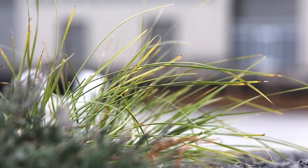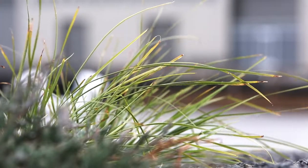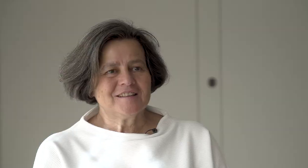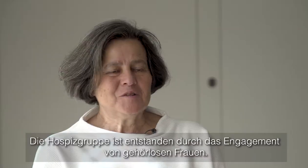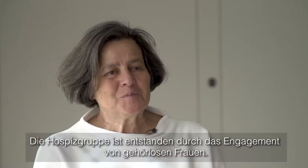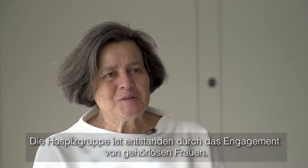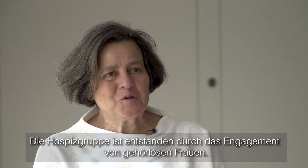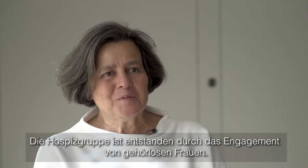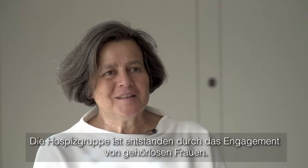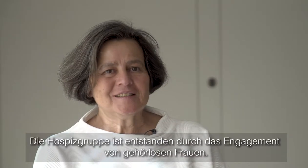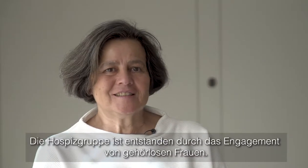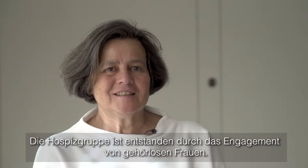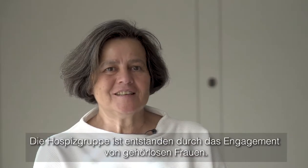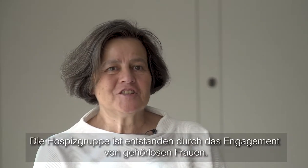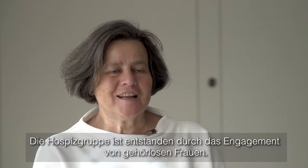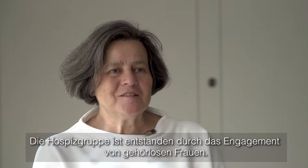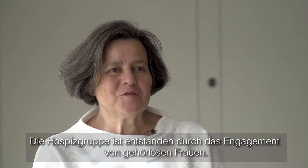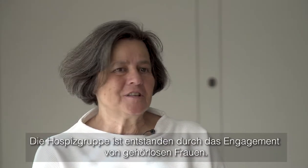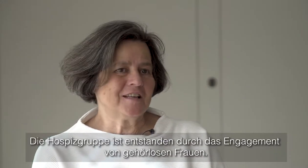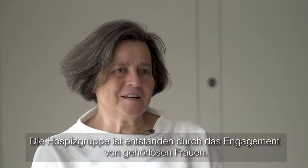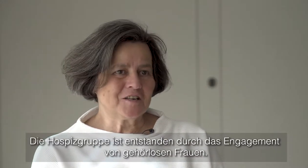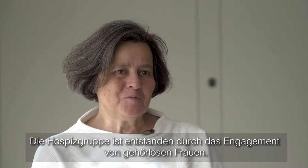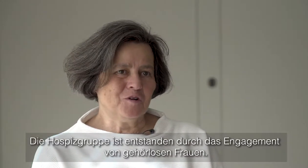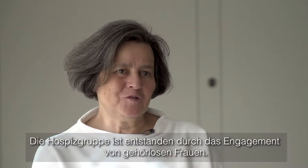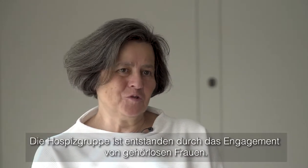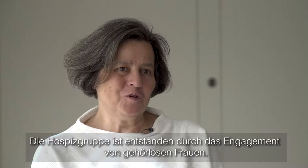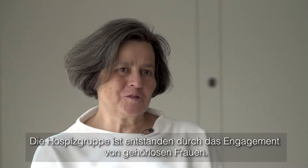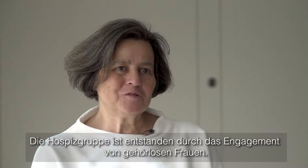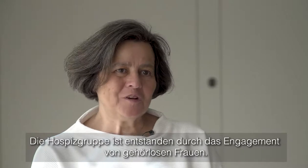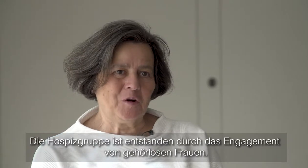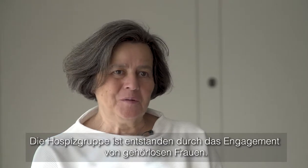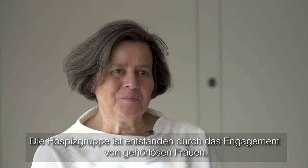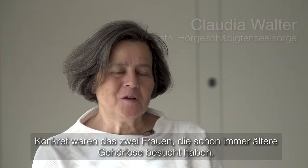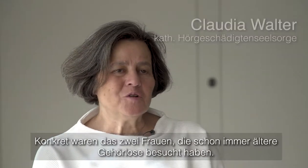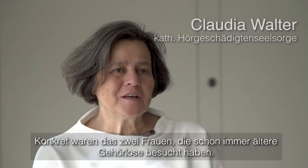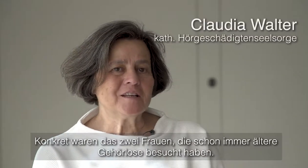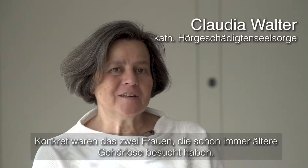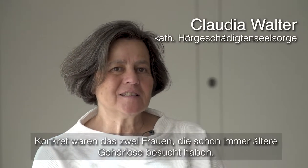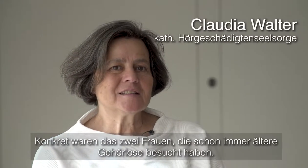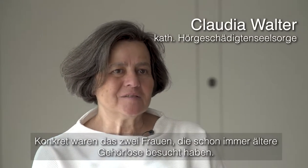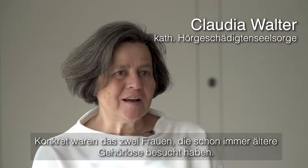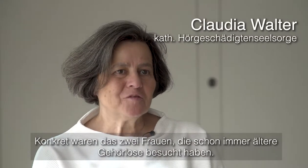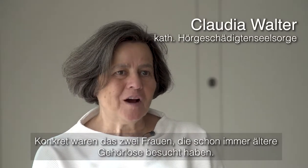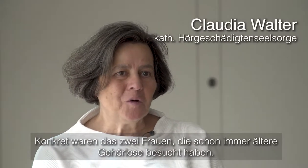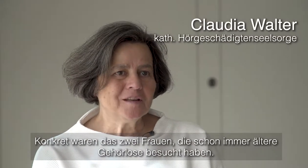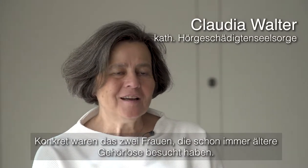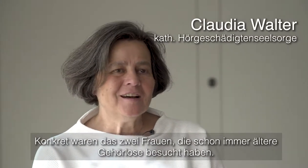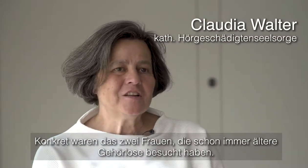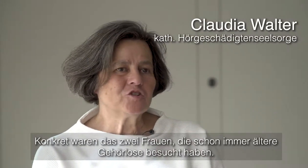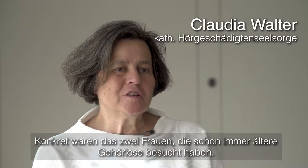Die Hospizgruppe ist entstanden durch das Engagement von gehörlosen Frauen. Konkret waren das zwei Frauen, die schon